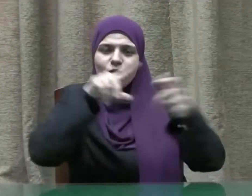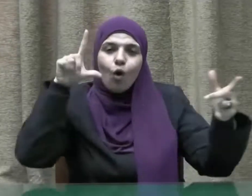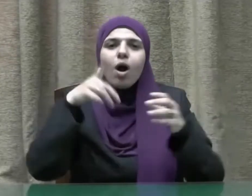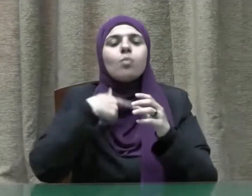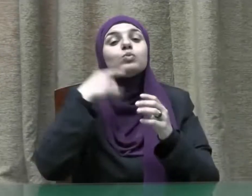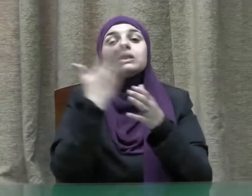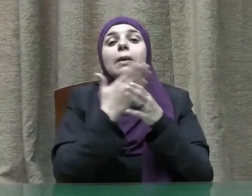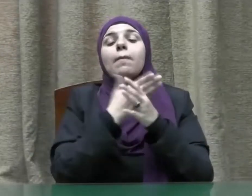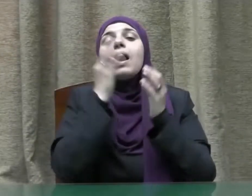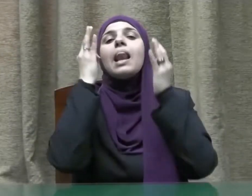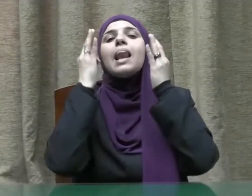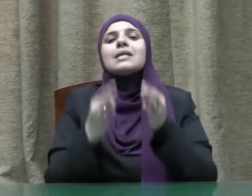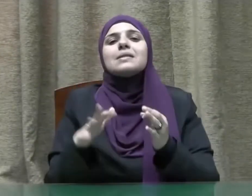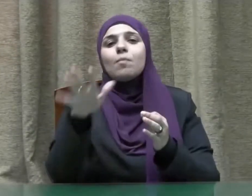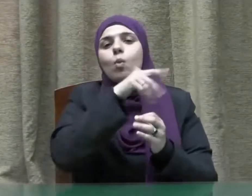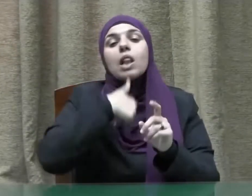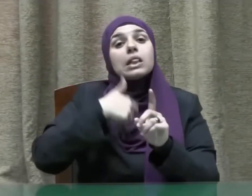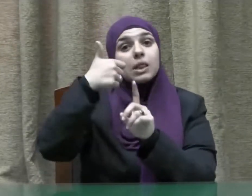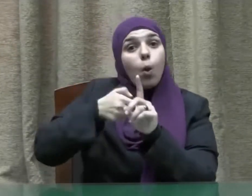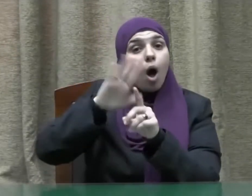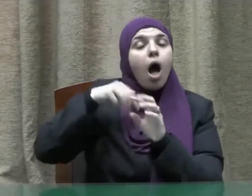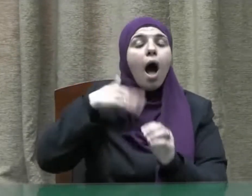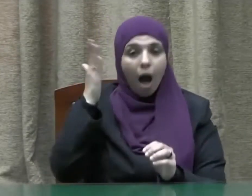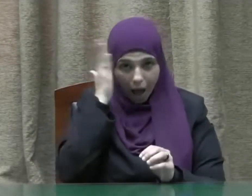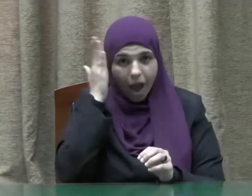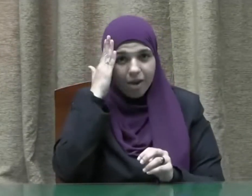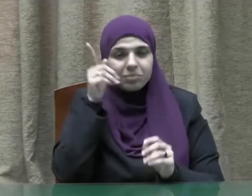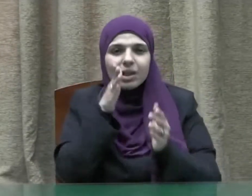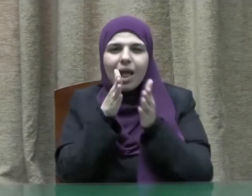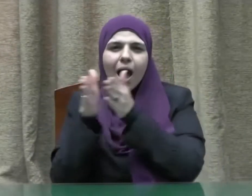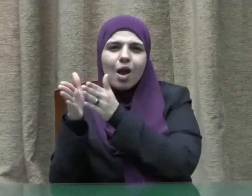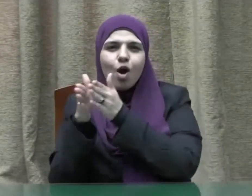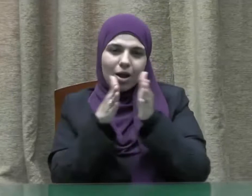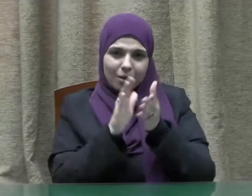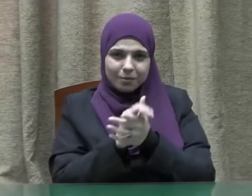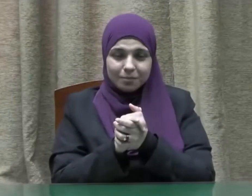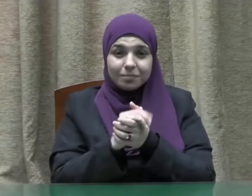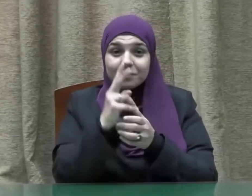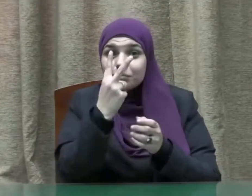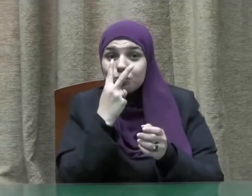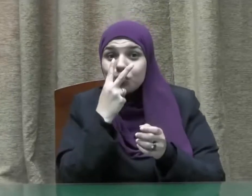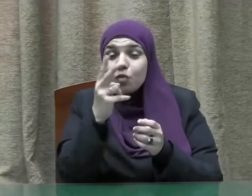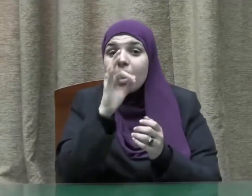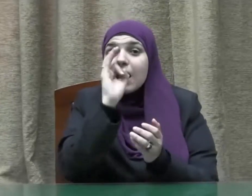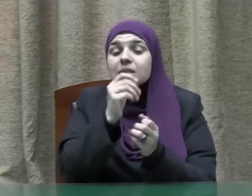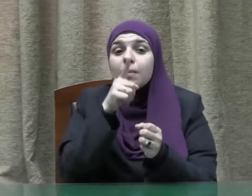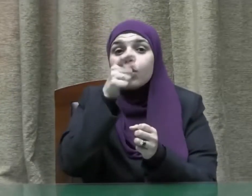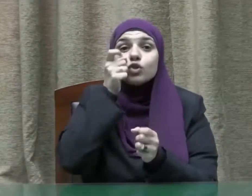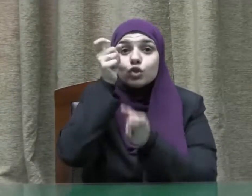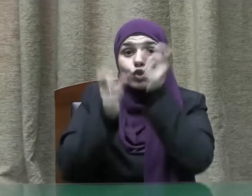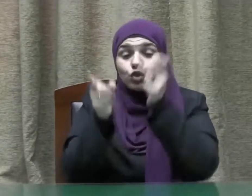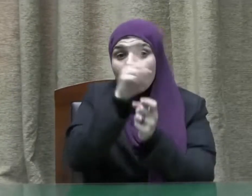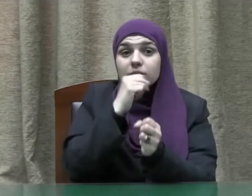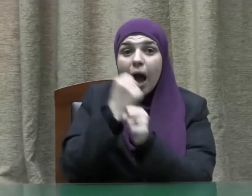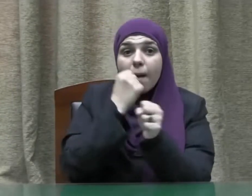ذلك لا يقدح في التوكل فالمؤمن الحقيقي يعمل